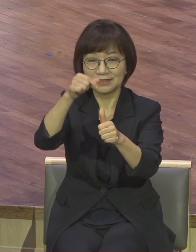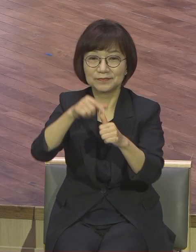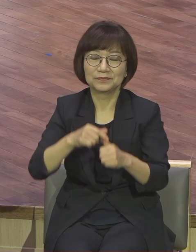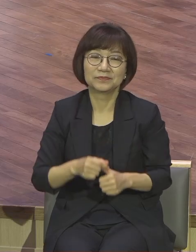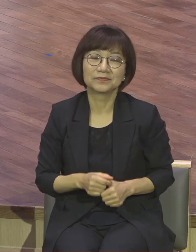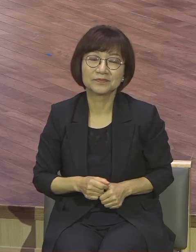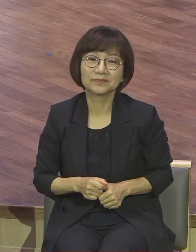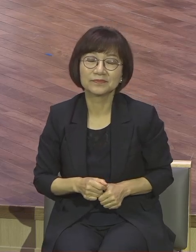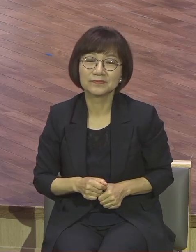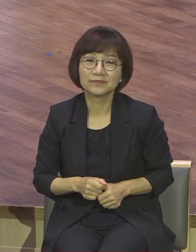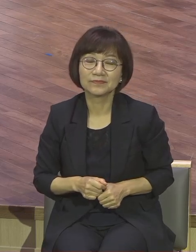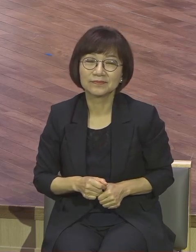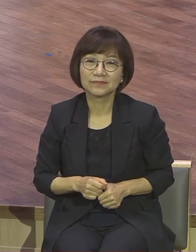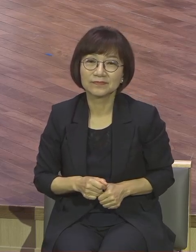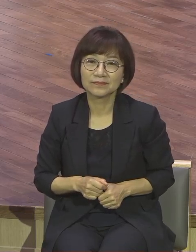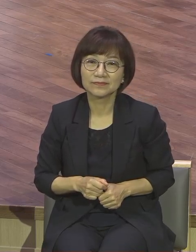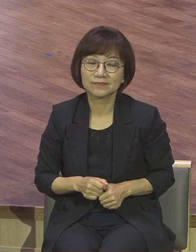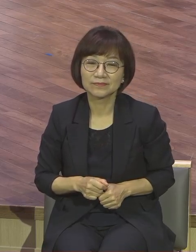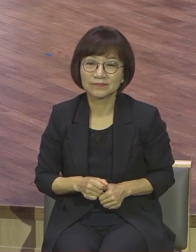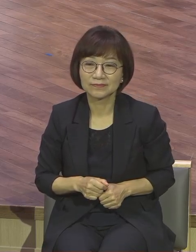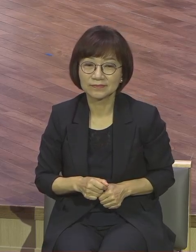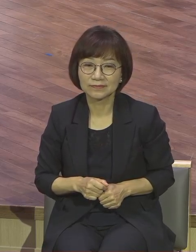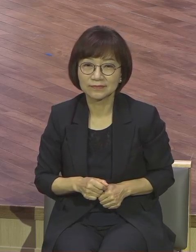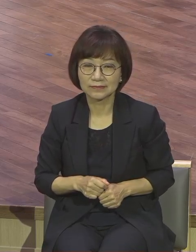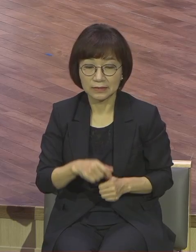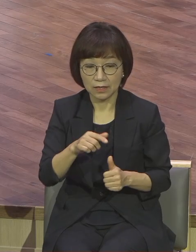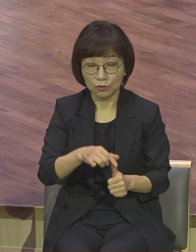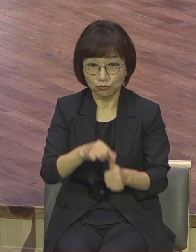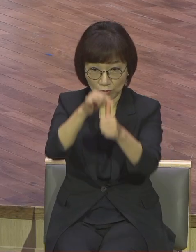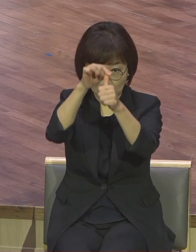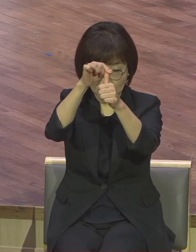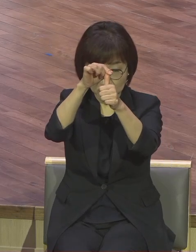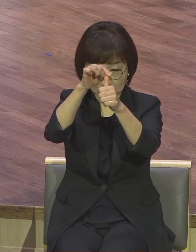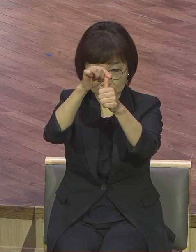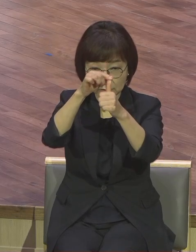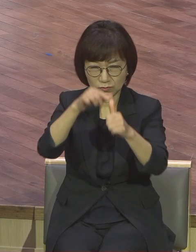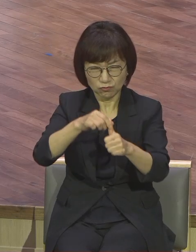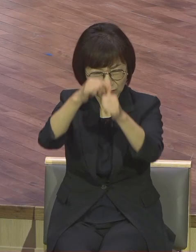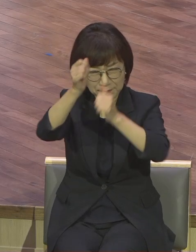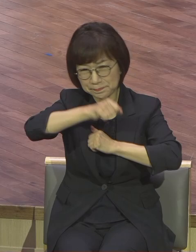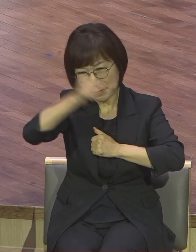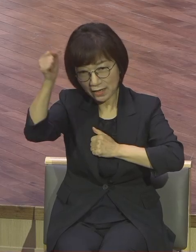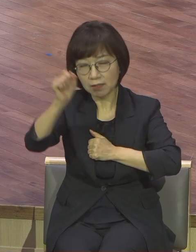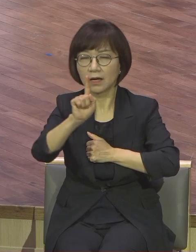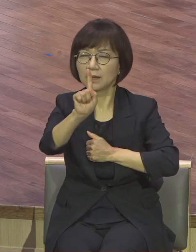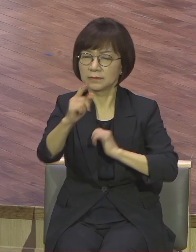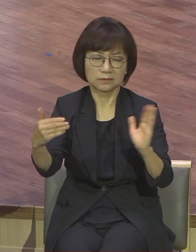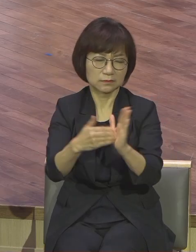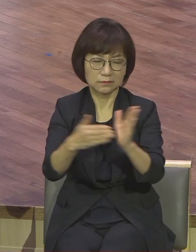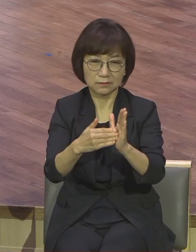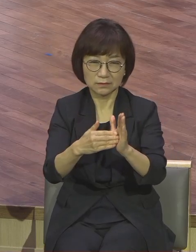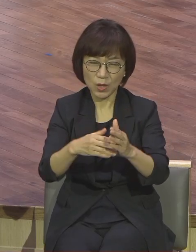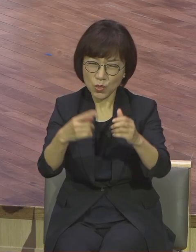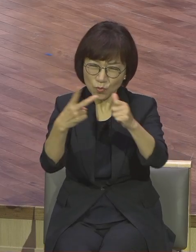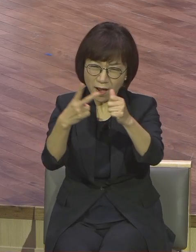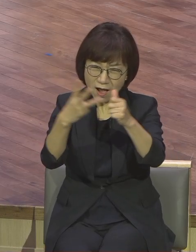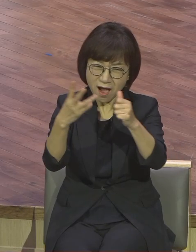구원은 한 번 정해지면 영원합니다 내가